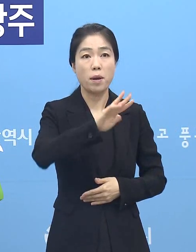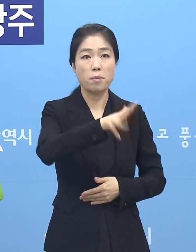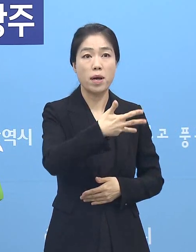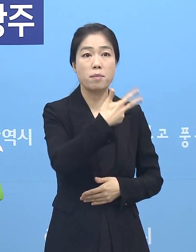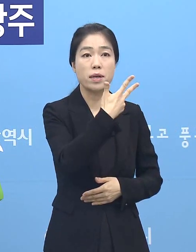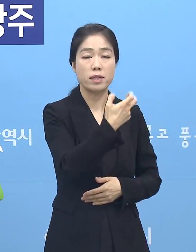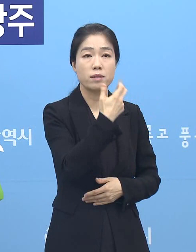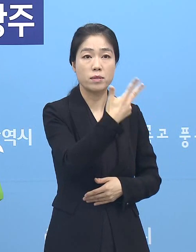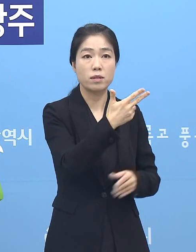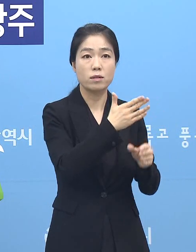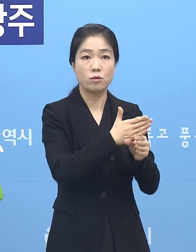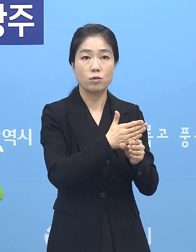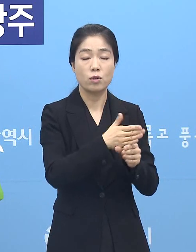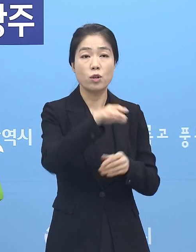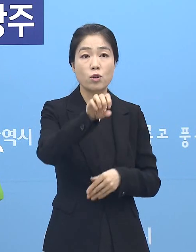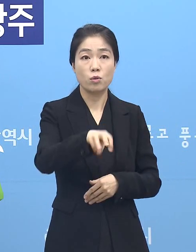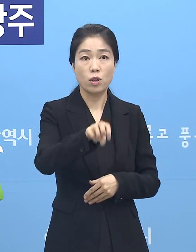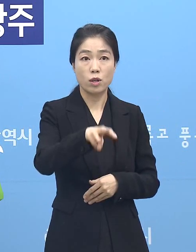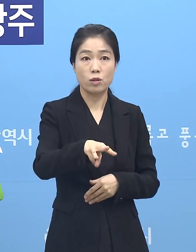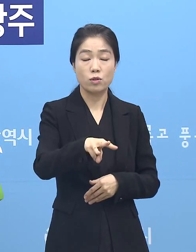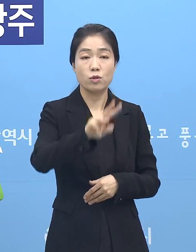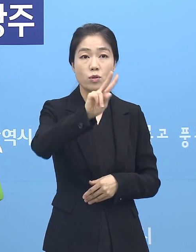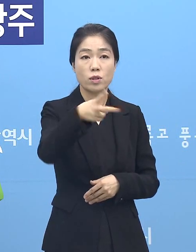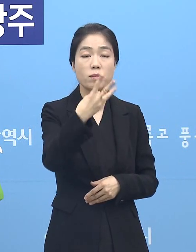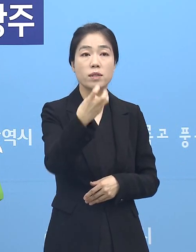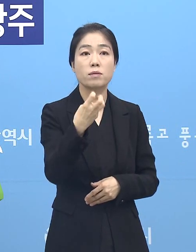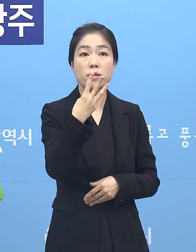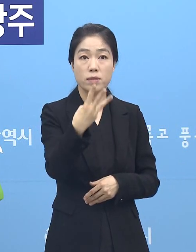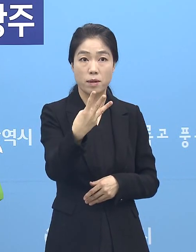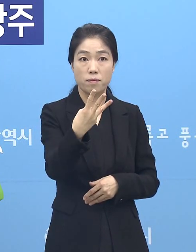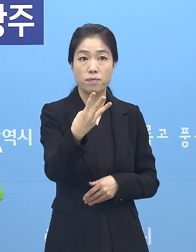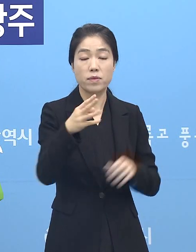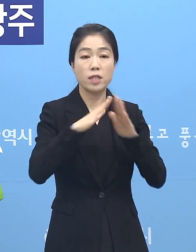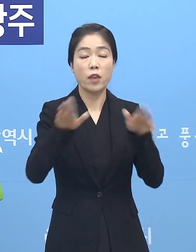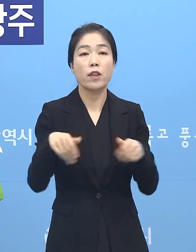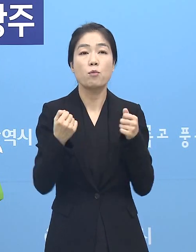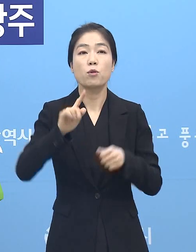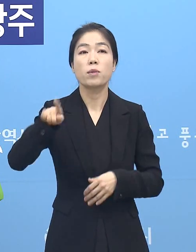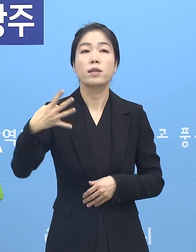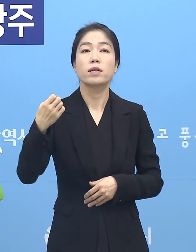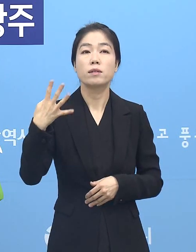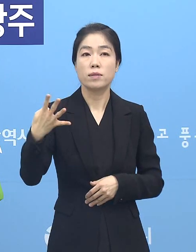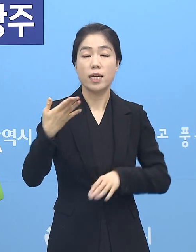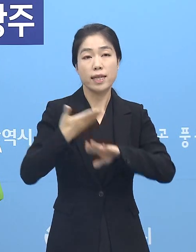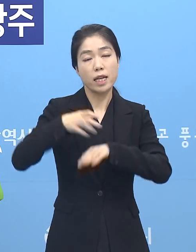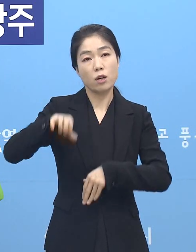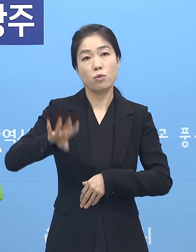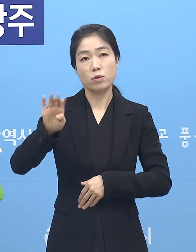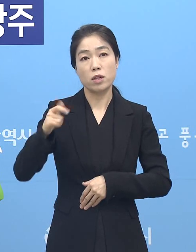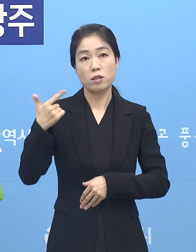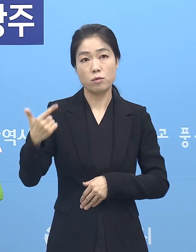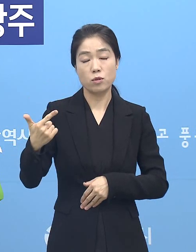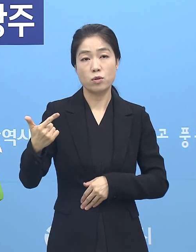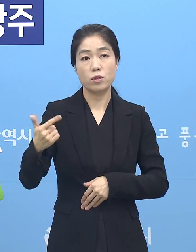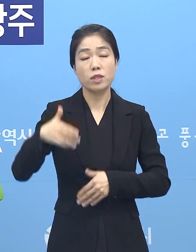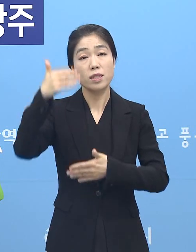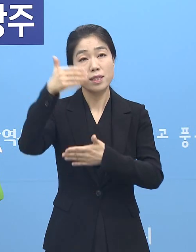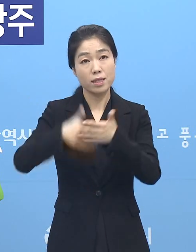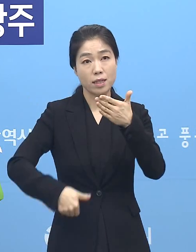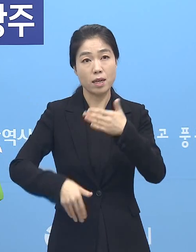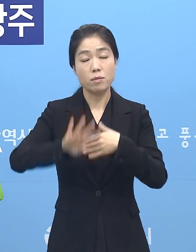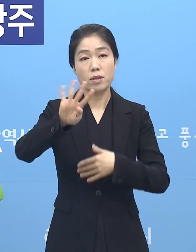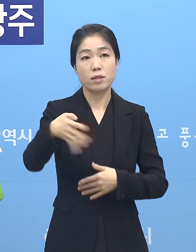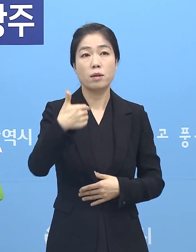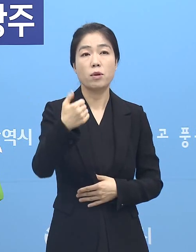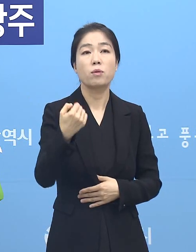877병상 중 광주환자 233명, 전남부환자 144명, 타시도 46명으로 잔여병상